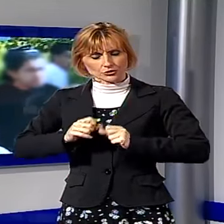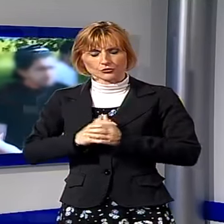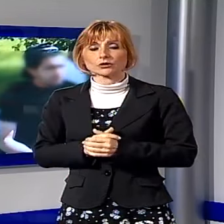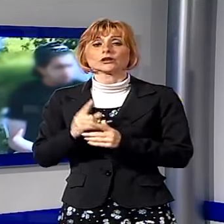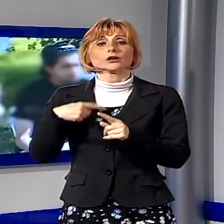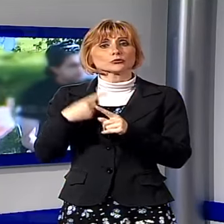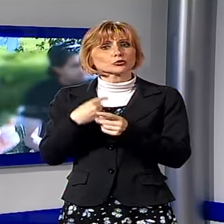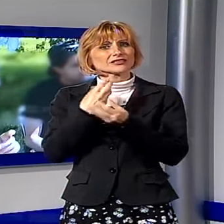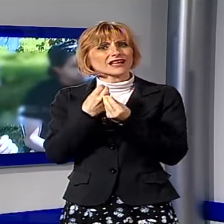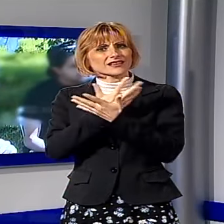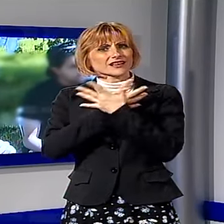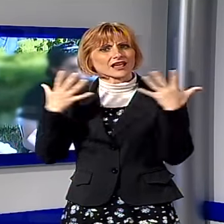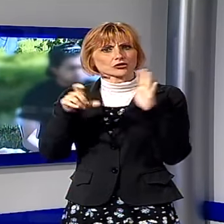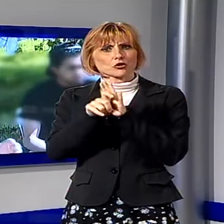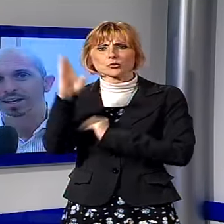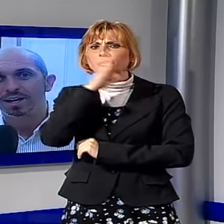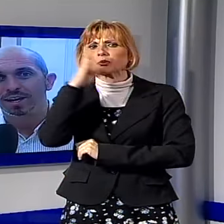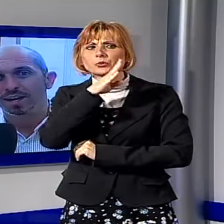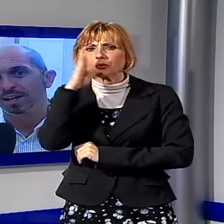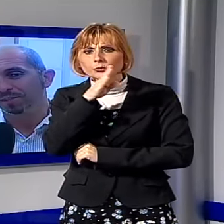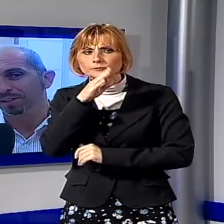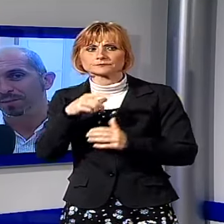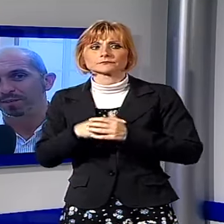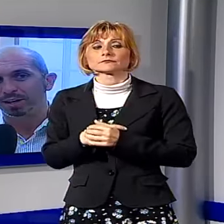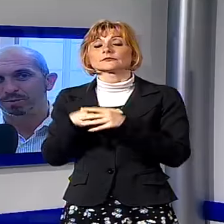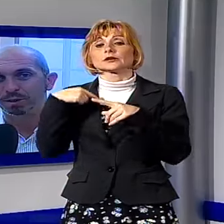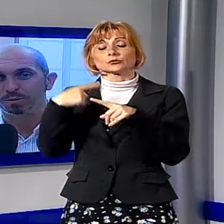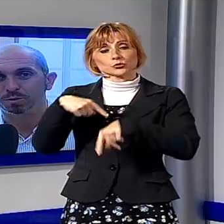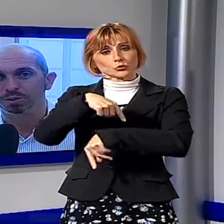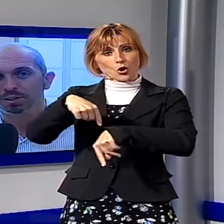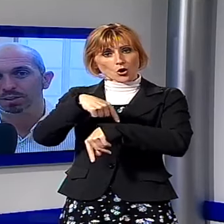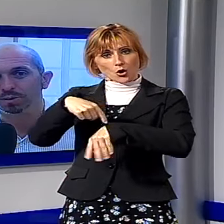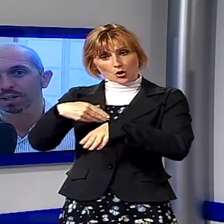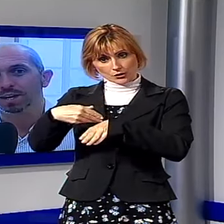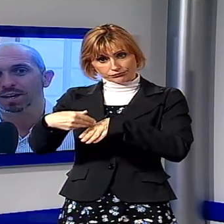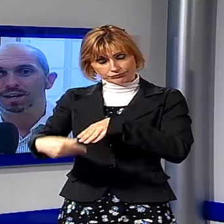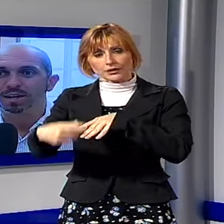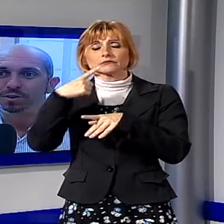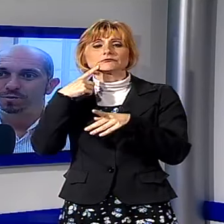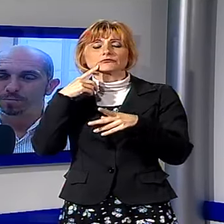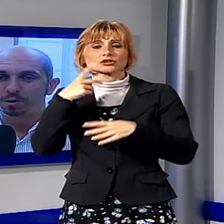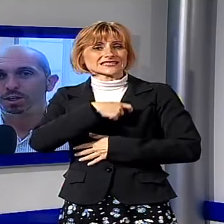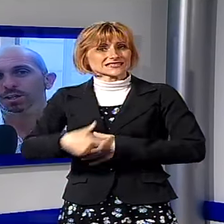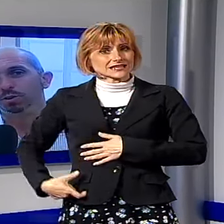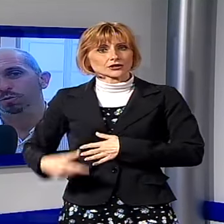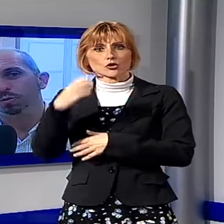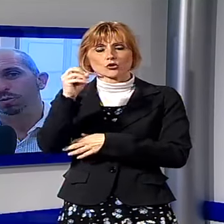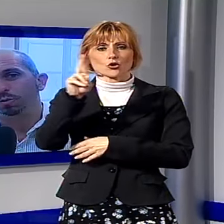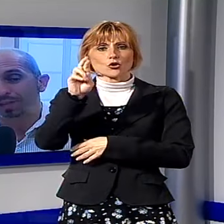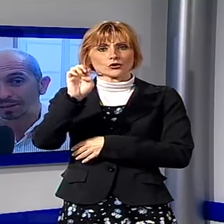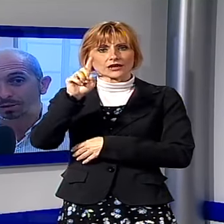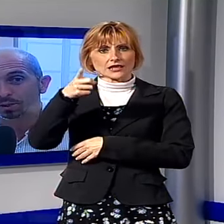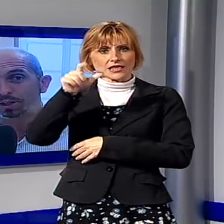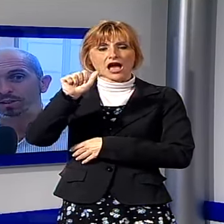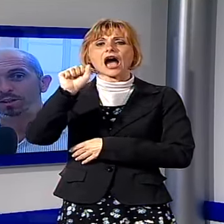anche altri grandi comuni della Lucchesia. E proprio in queste ore c'è stata la presa di posizione sull'argomento da parte del sindaco di Coreglia, Valerio